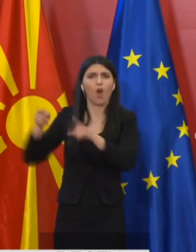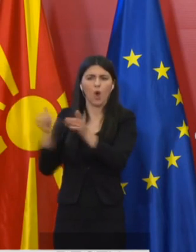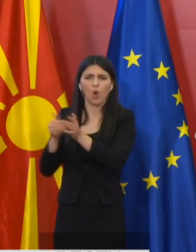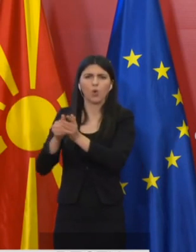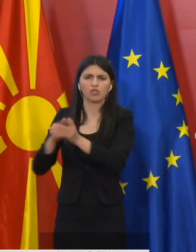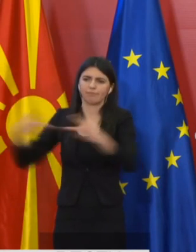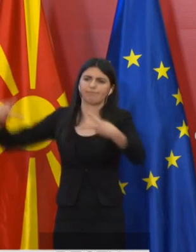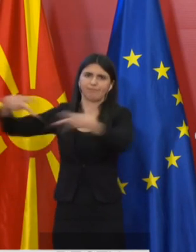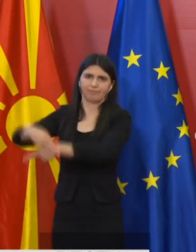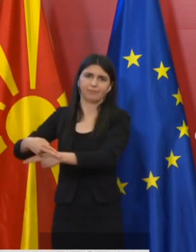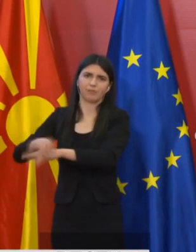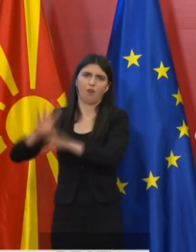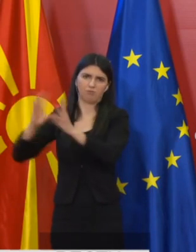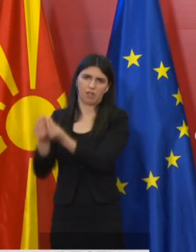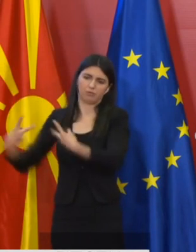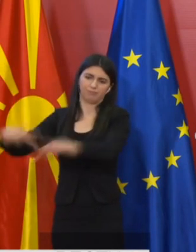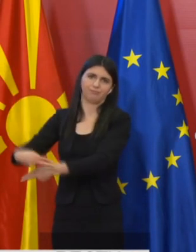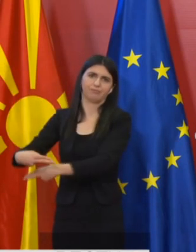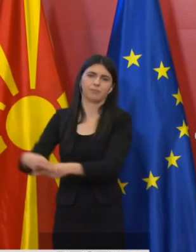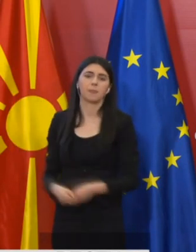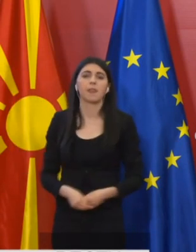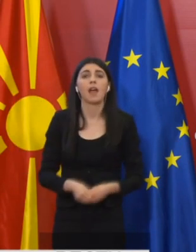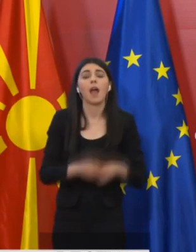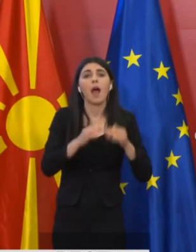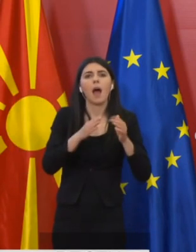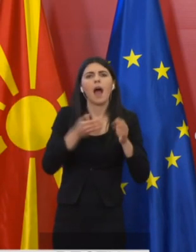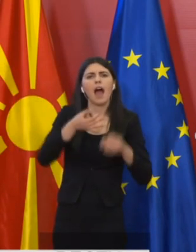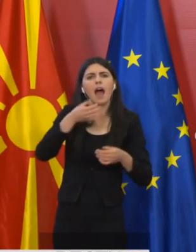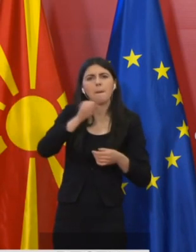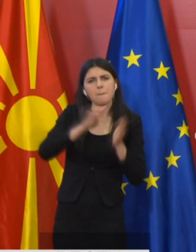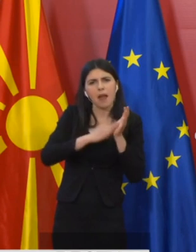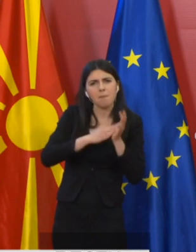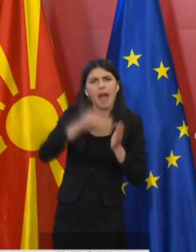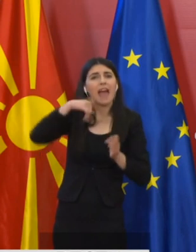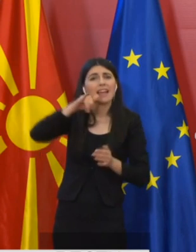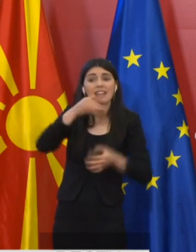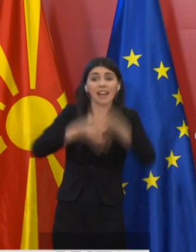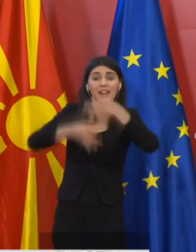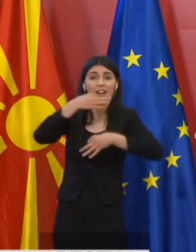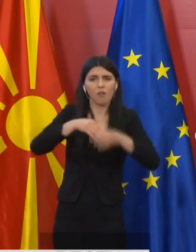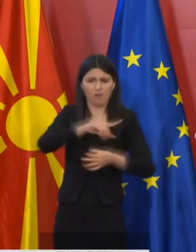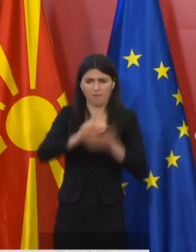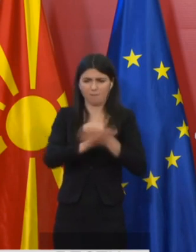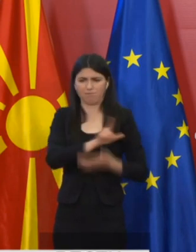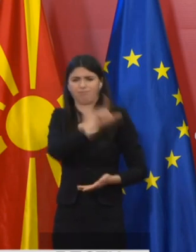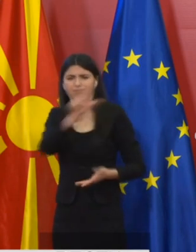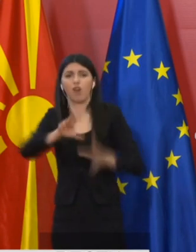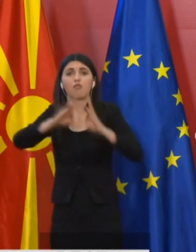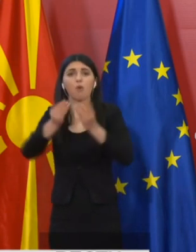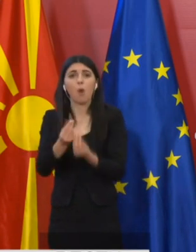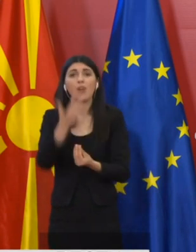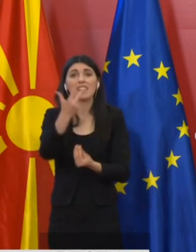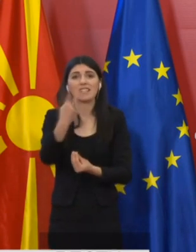уште во целосен преки. Малмет или Агенцијата за лекови во овој период изврши вкупно 32